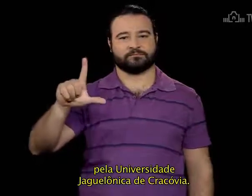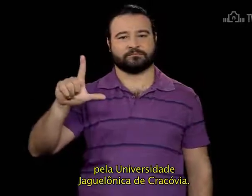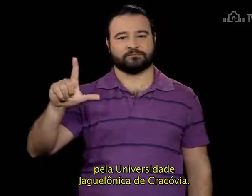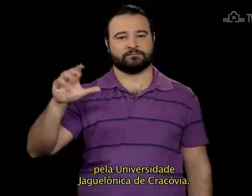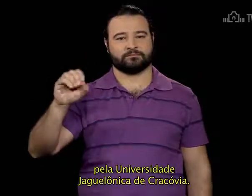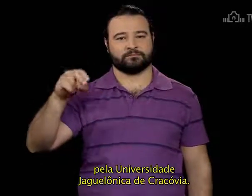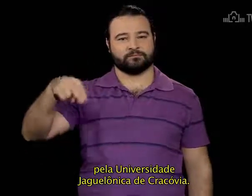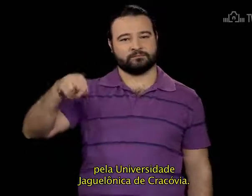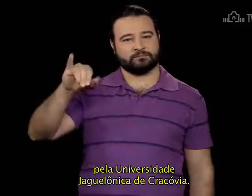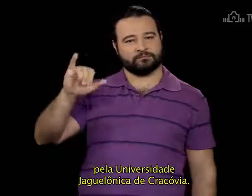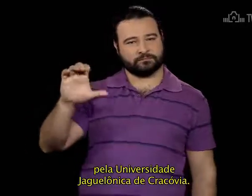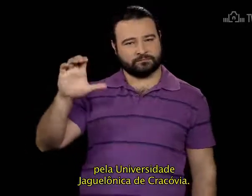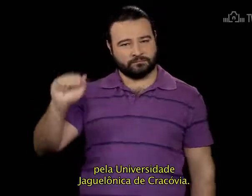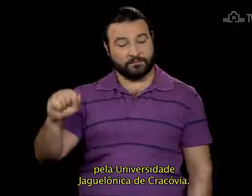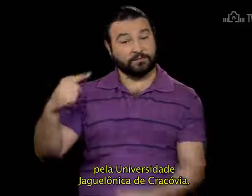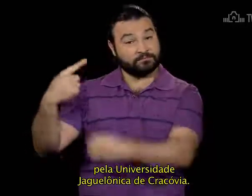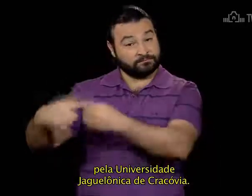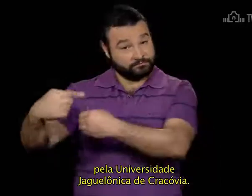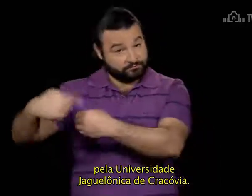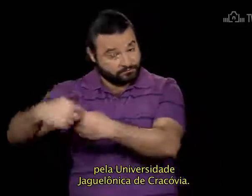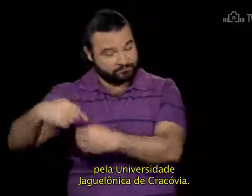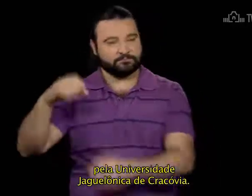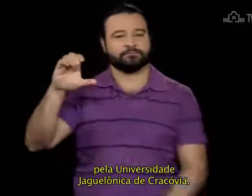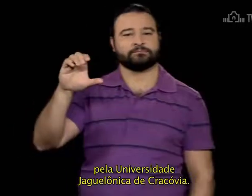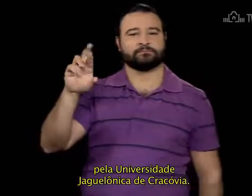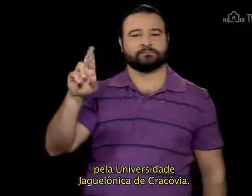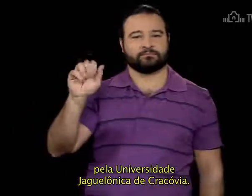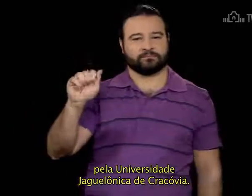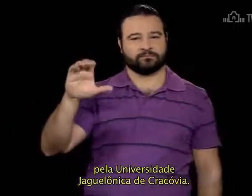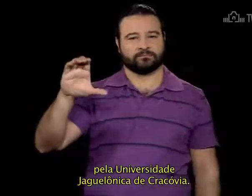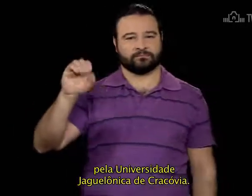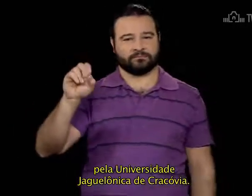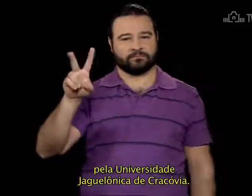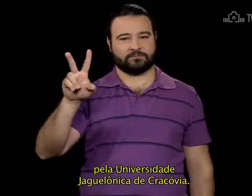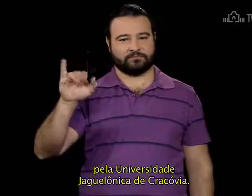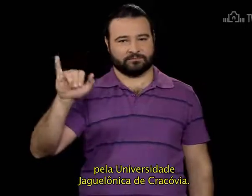de Cracóvia.